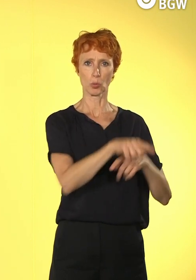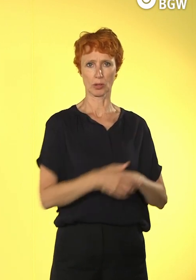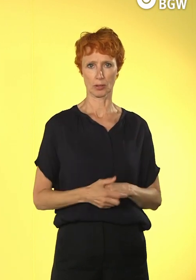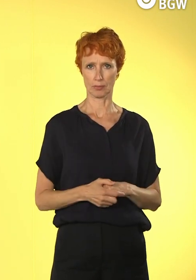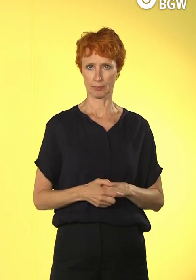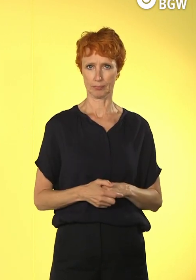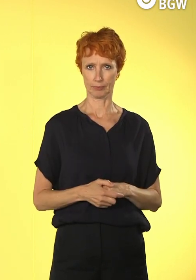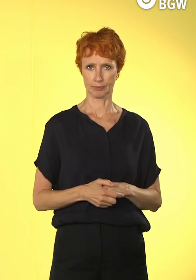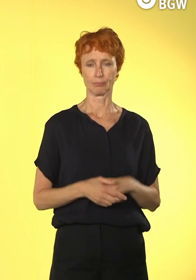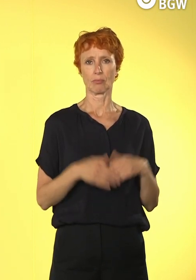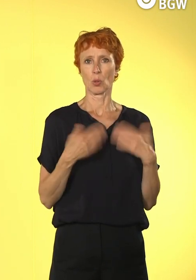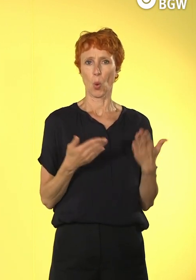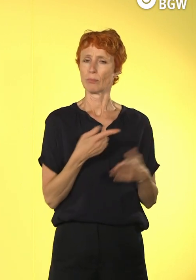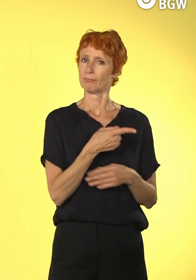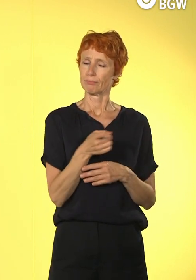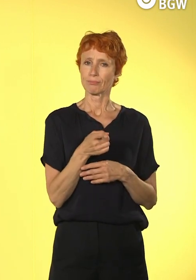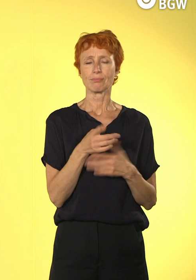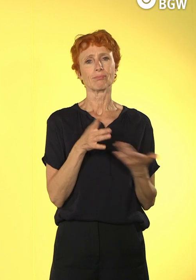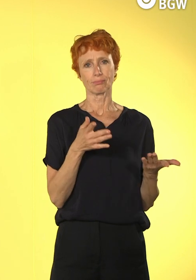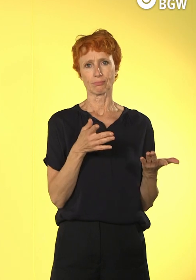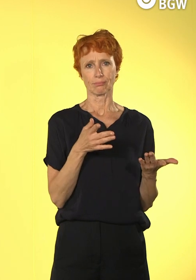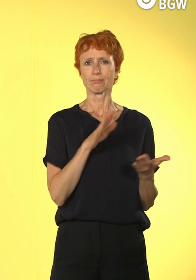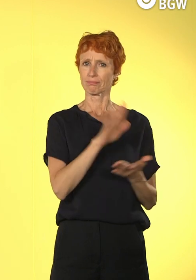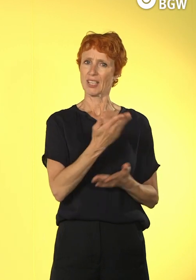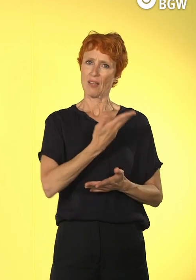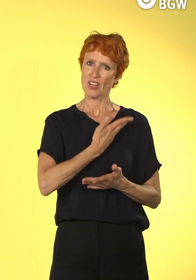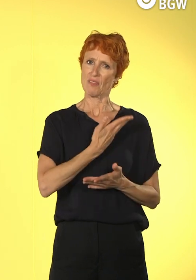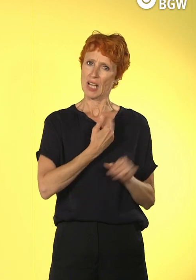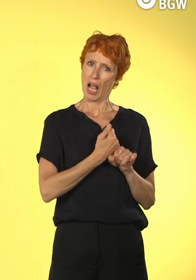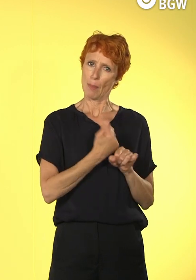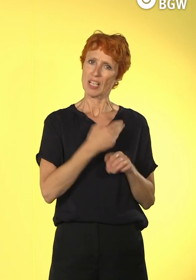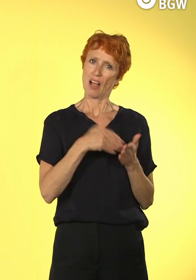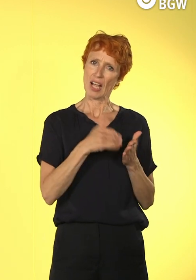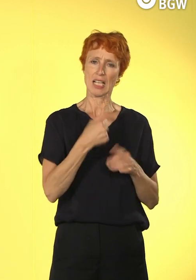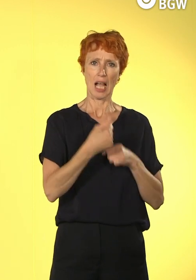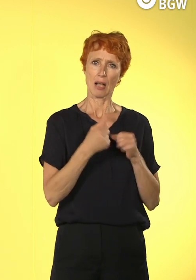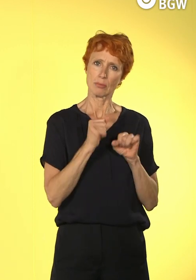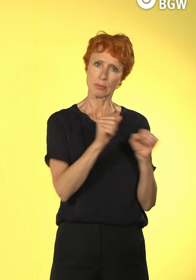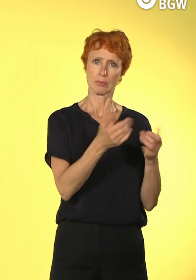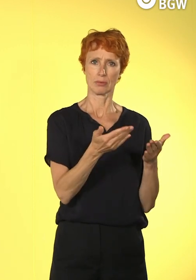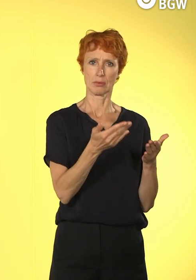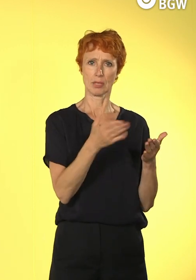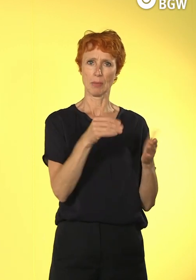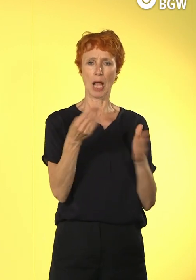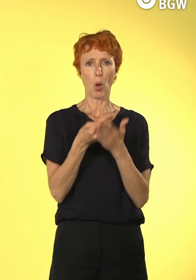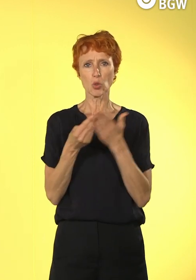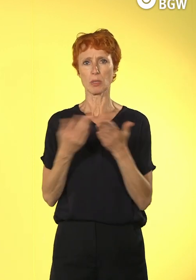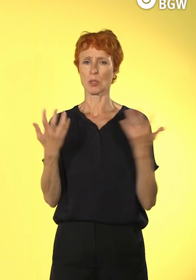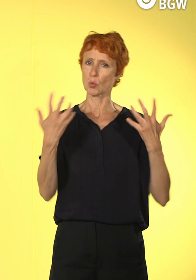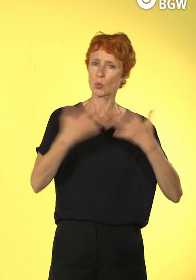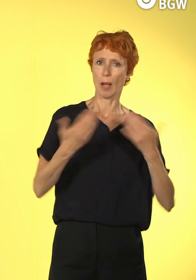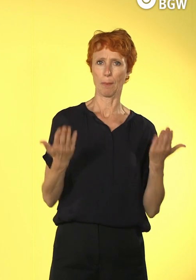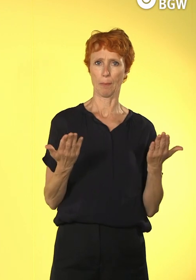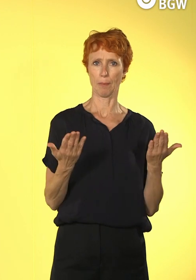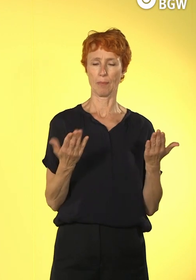das ist so, wie Herr Roller sagt, die wollen ihre Tätigkeit machen, weil sie gerne mit Auszubildenden arbeiten. Und dahinter steckt aber dieser